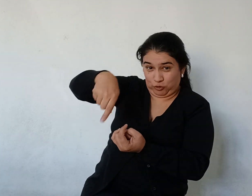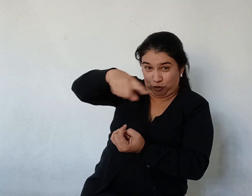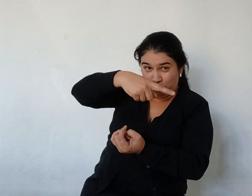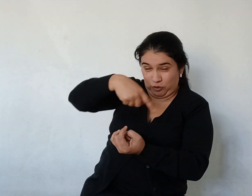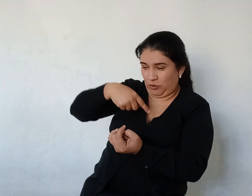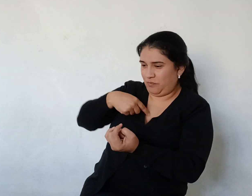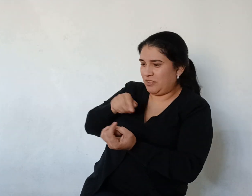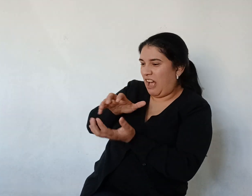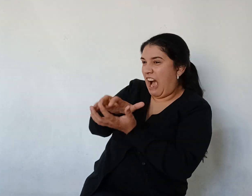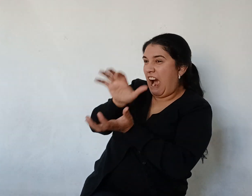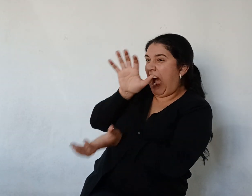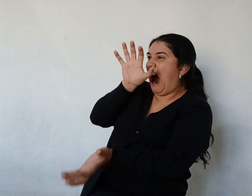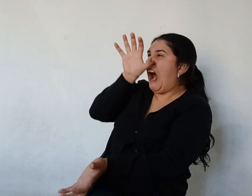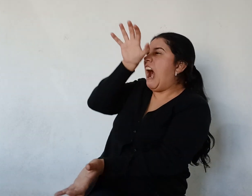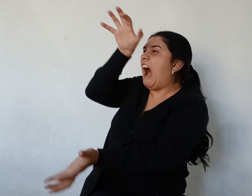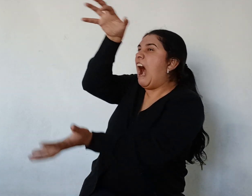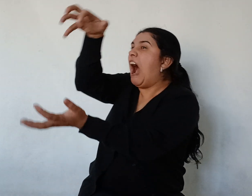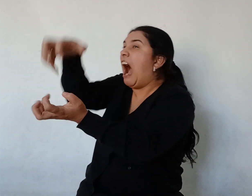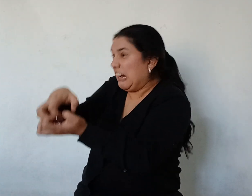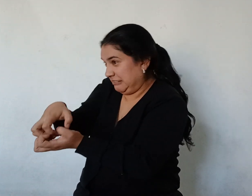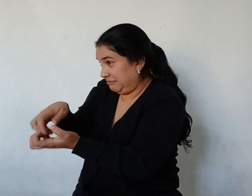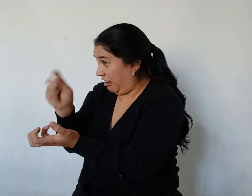Abriendo Su inmensa boca